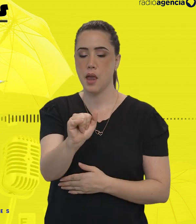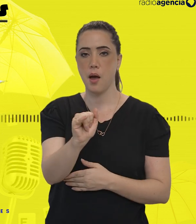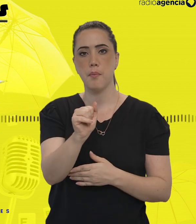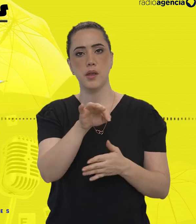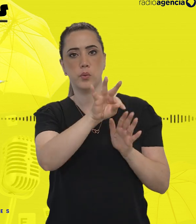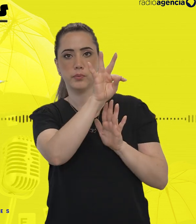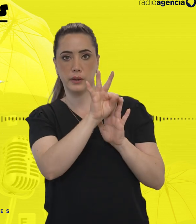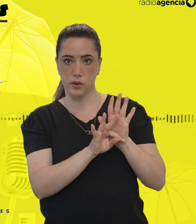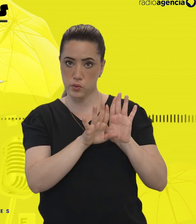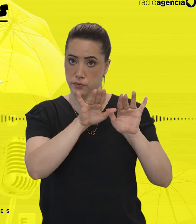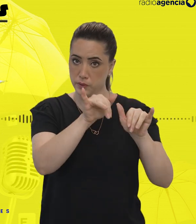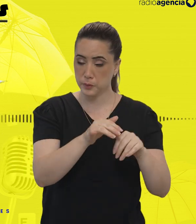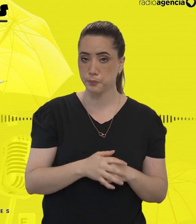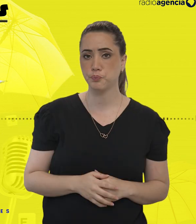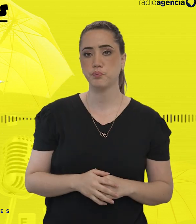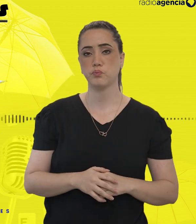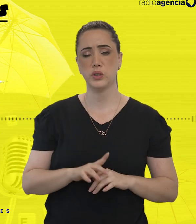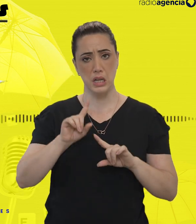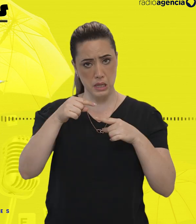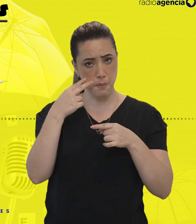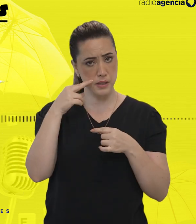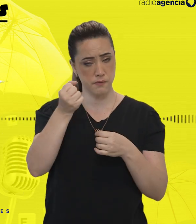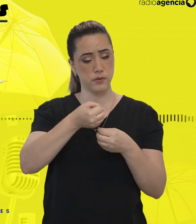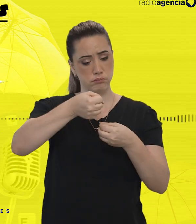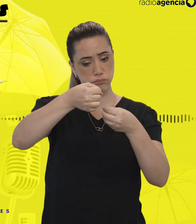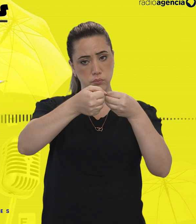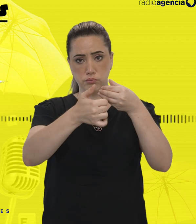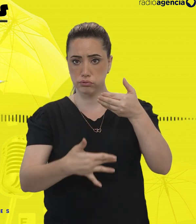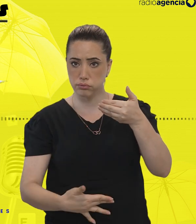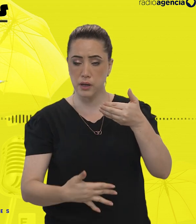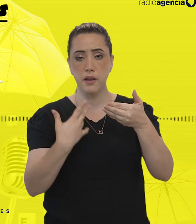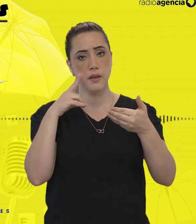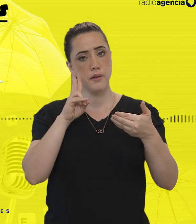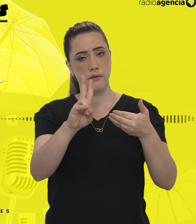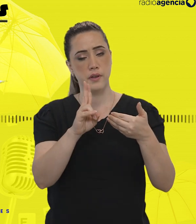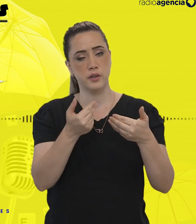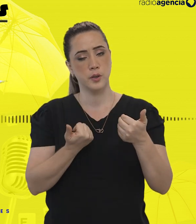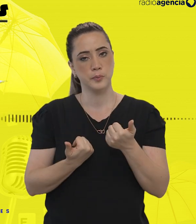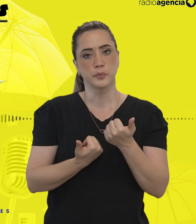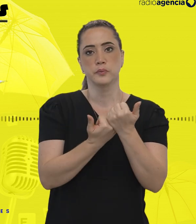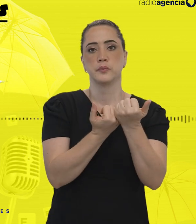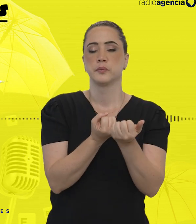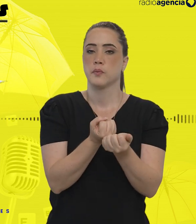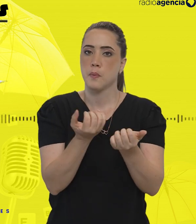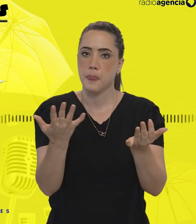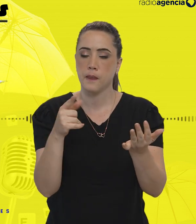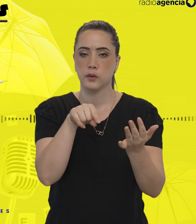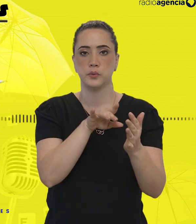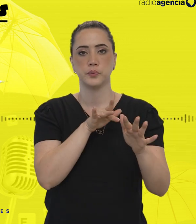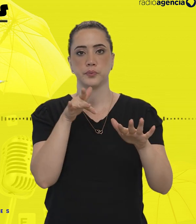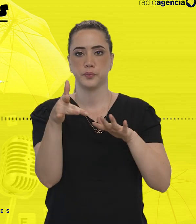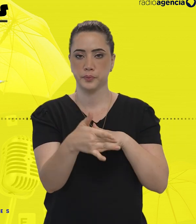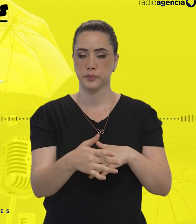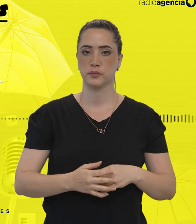final. Nos minutos finais, tem a lista completa de quem nos ajuda a distribuir o podcast nas plataformas digitais.